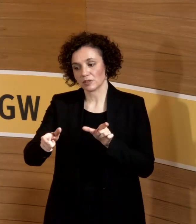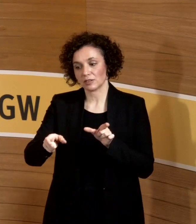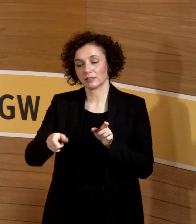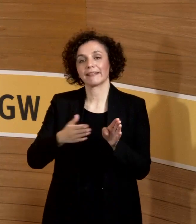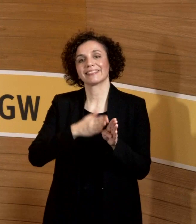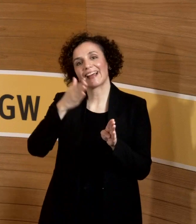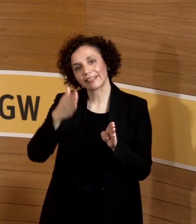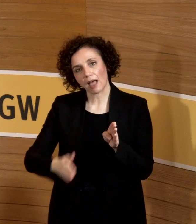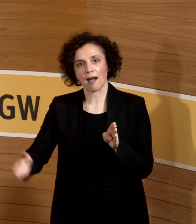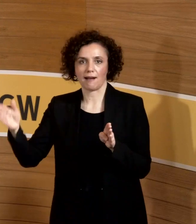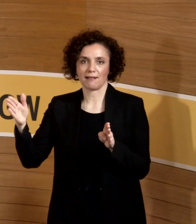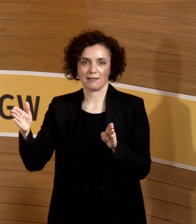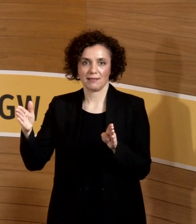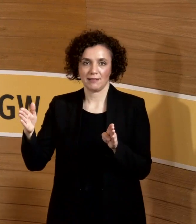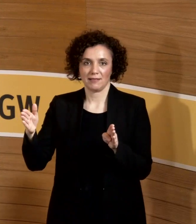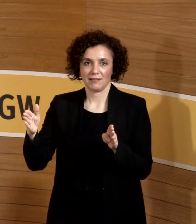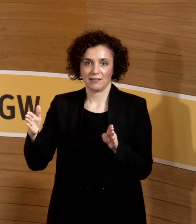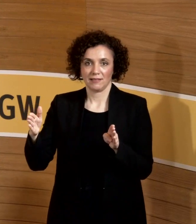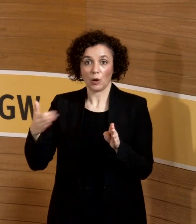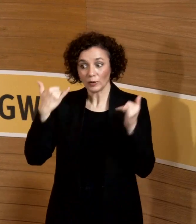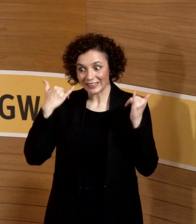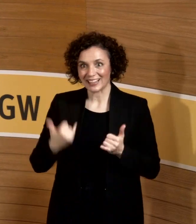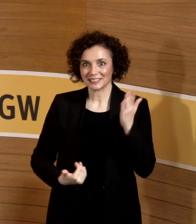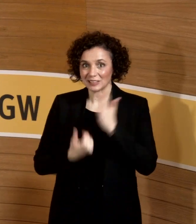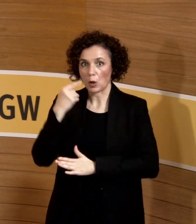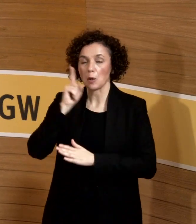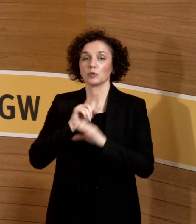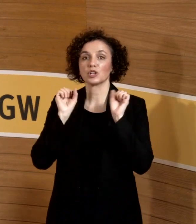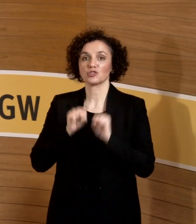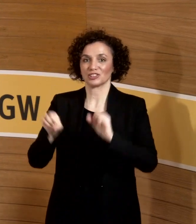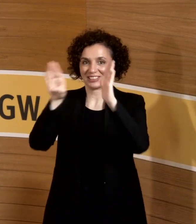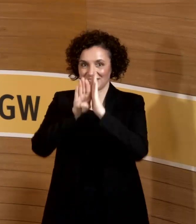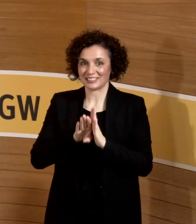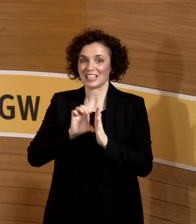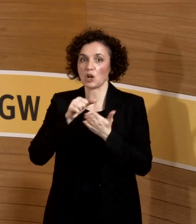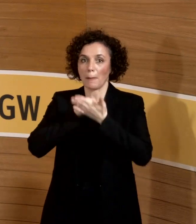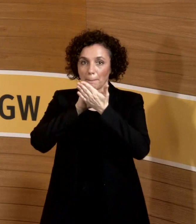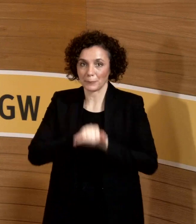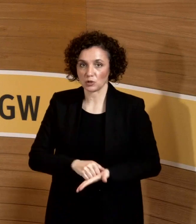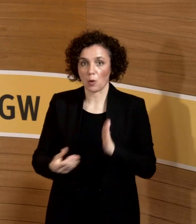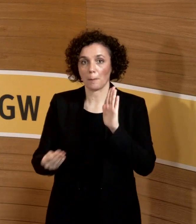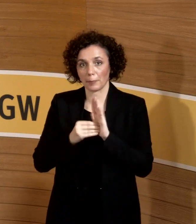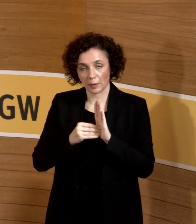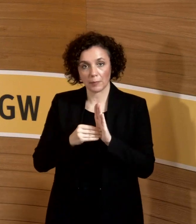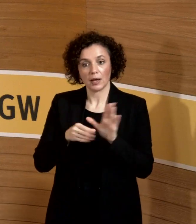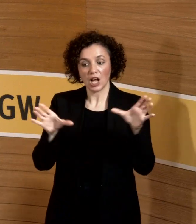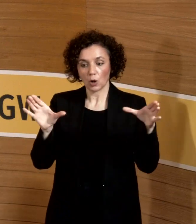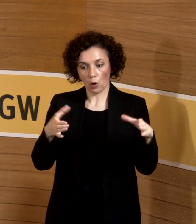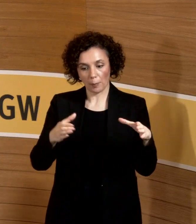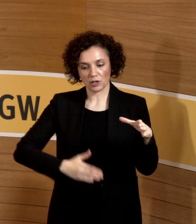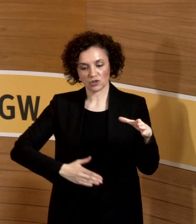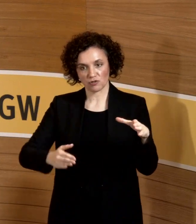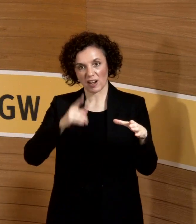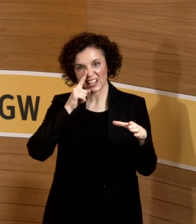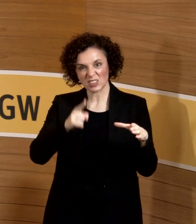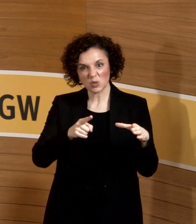auch jetzt noch mal, obwohl es noch mal betont wird im Mutterschutzgesetz, zwei Drittel nur bekommen, sprich ein Drittel